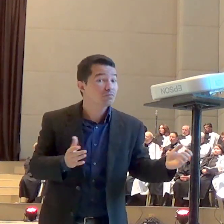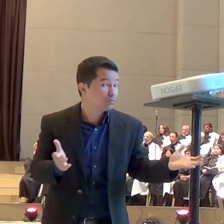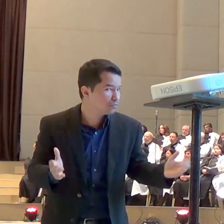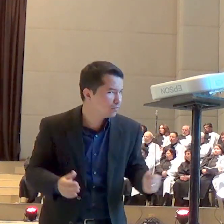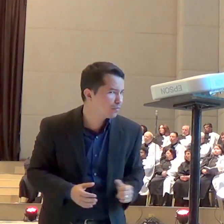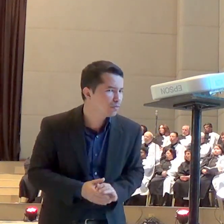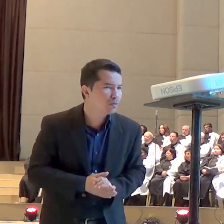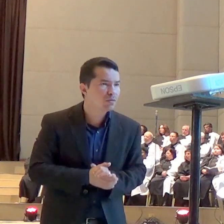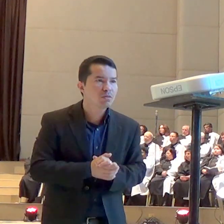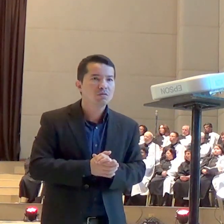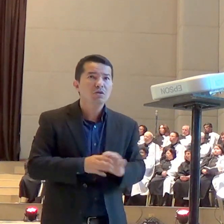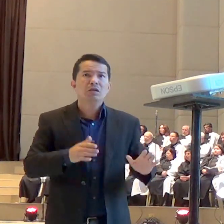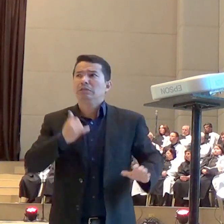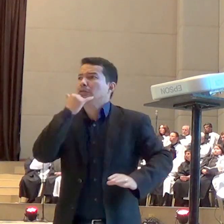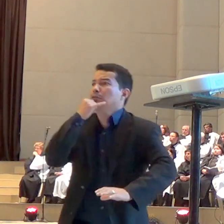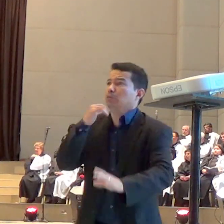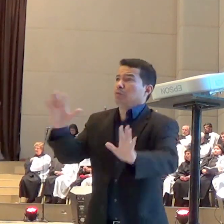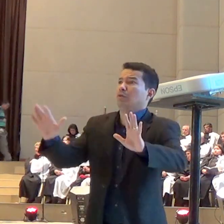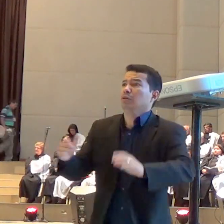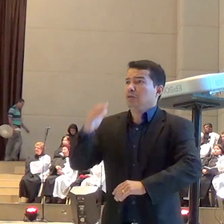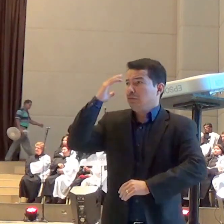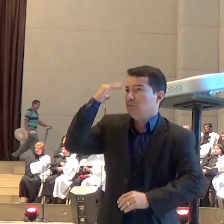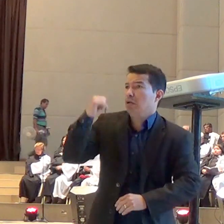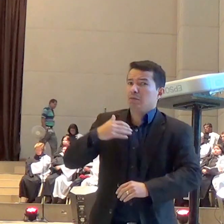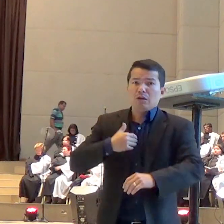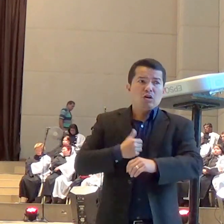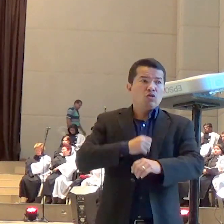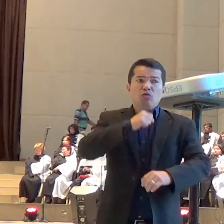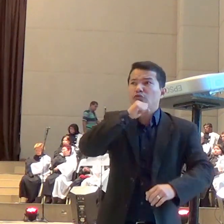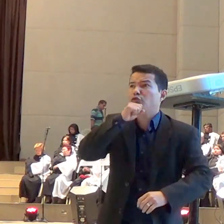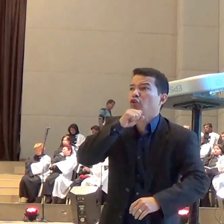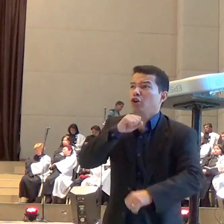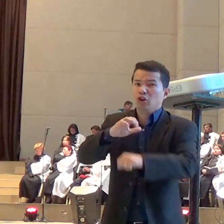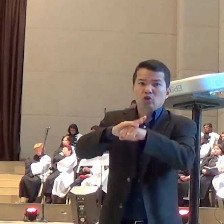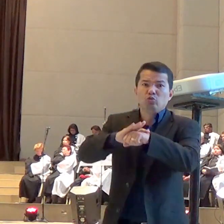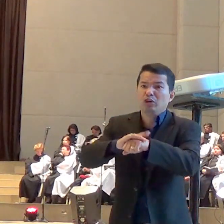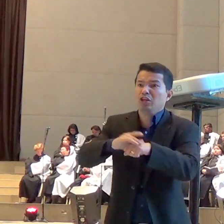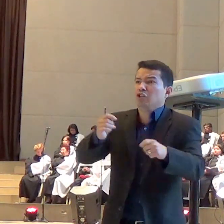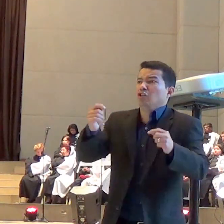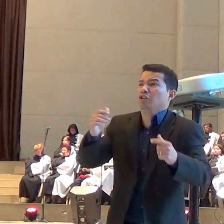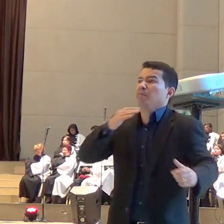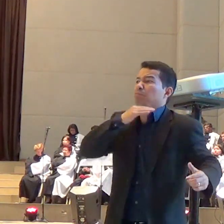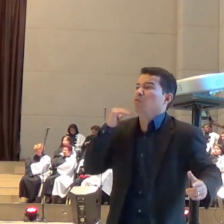estava todo mundo lá e chorando, aquele jeito de ser lá